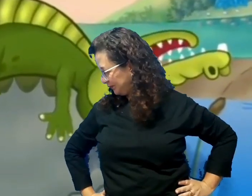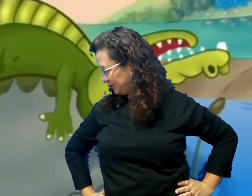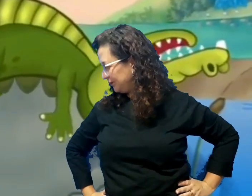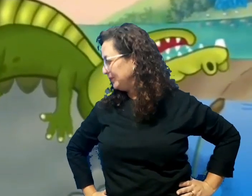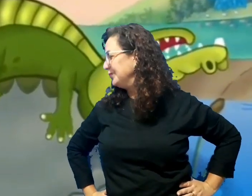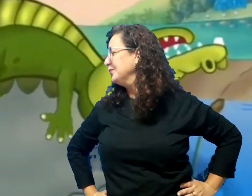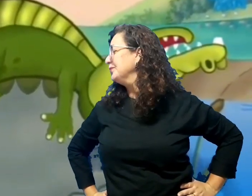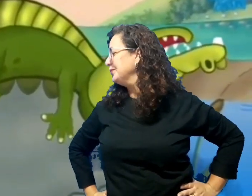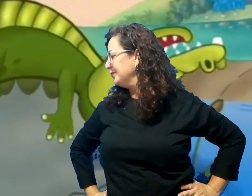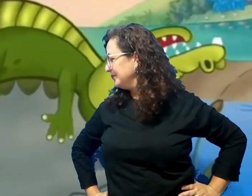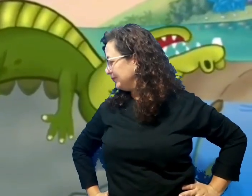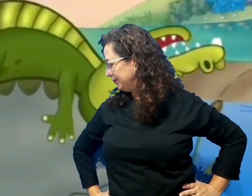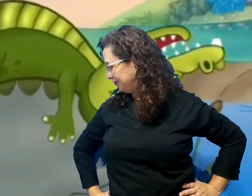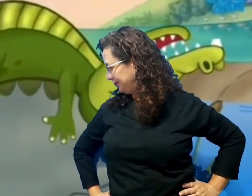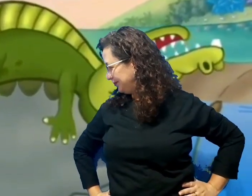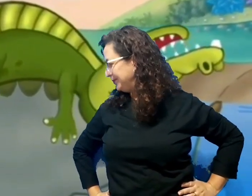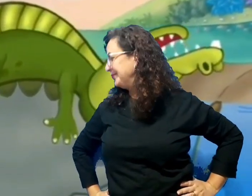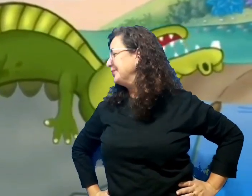Pegou peixinho.